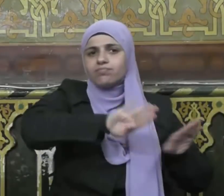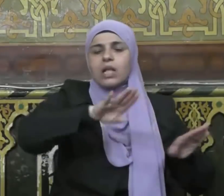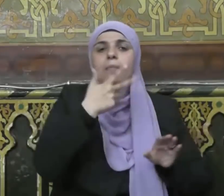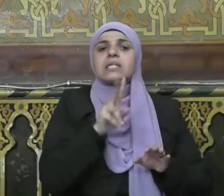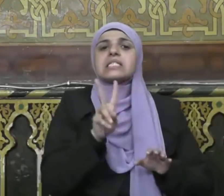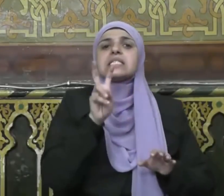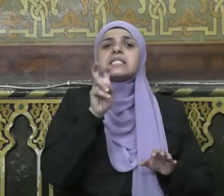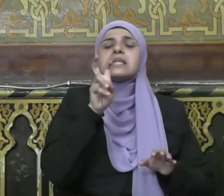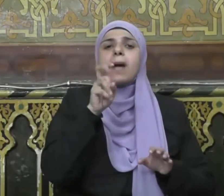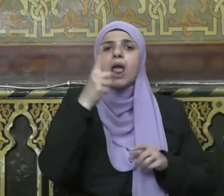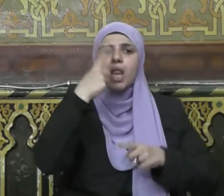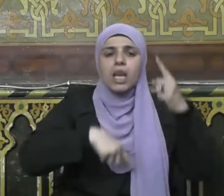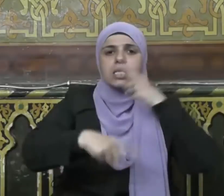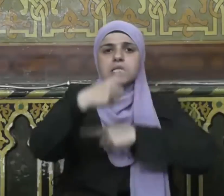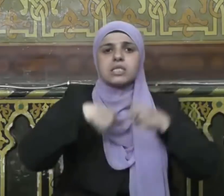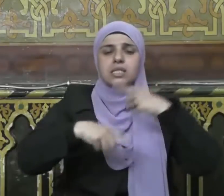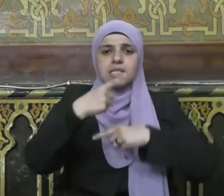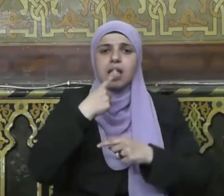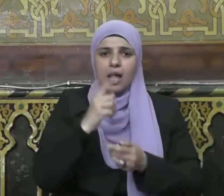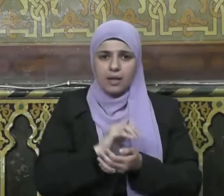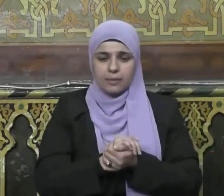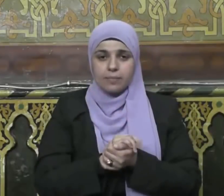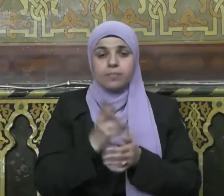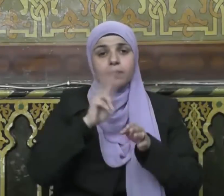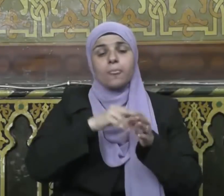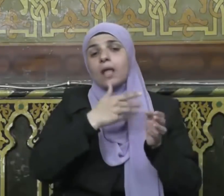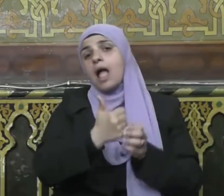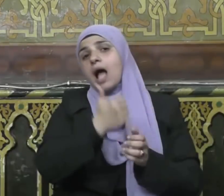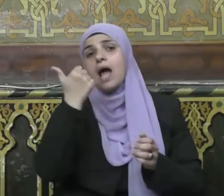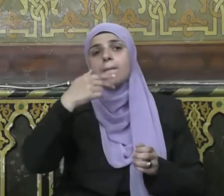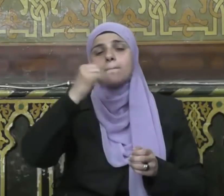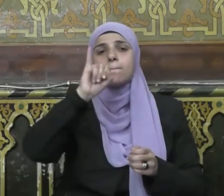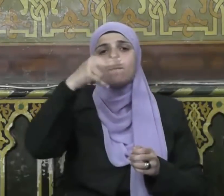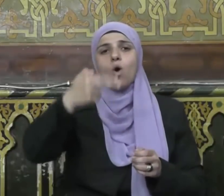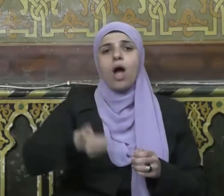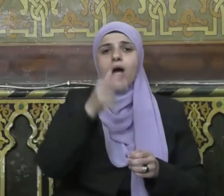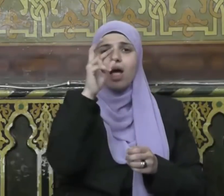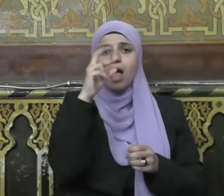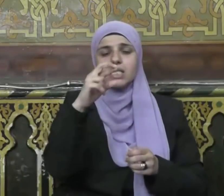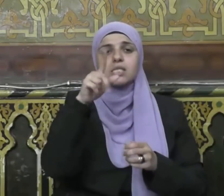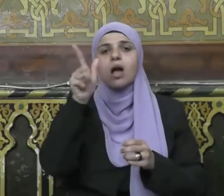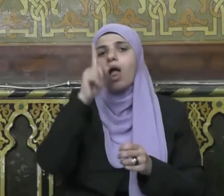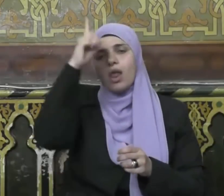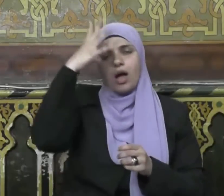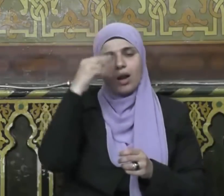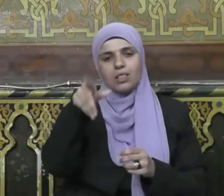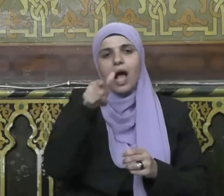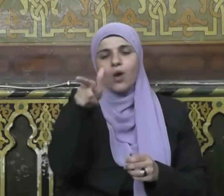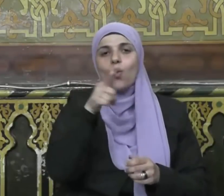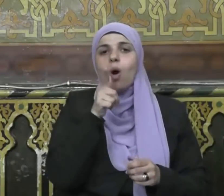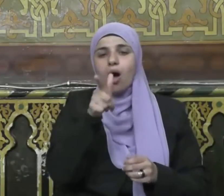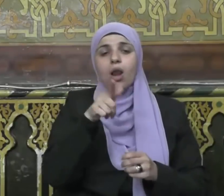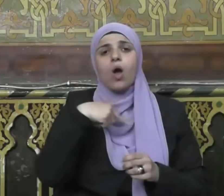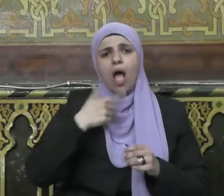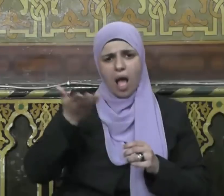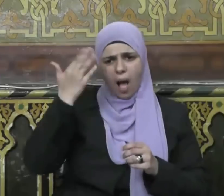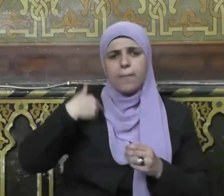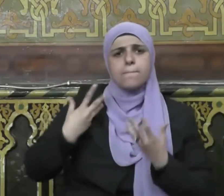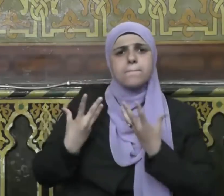وتقيم الصلاة وتؤتي الزكاة وتصوم رمضان وتحج البيت ثم قال